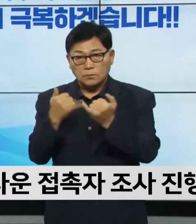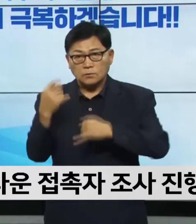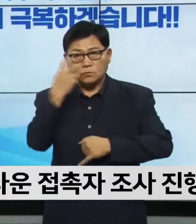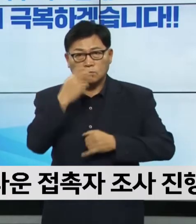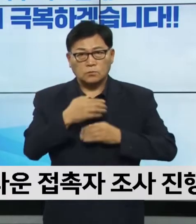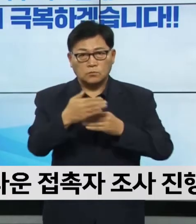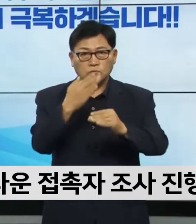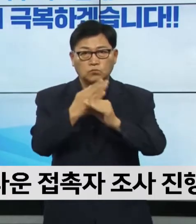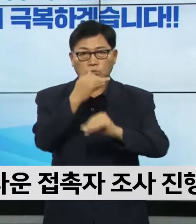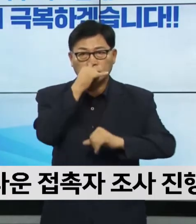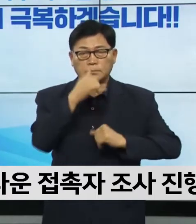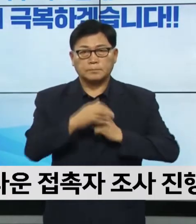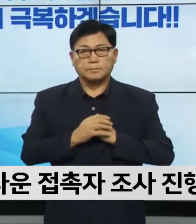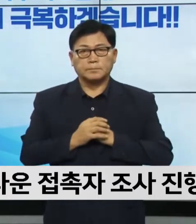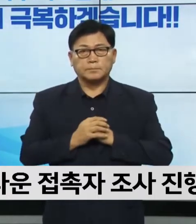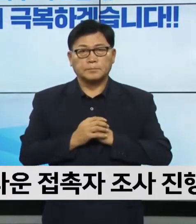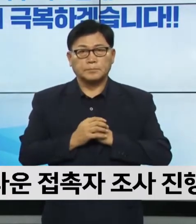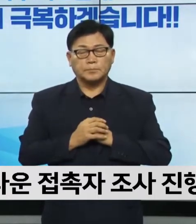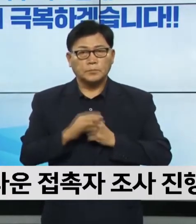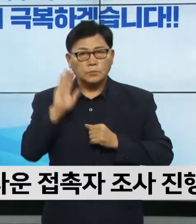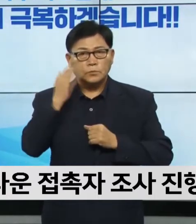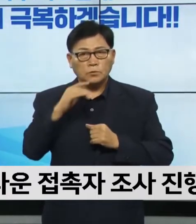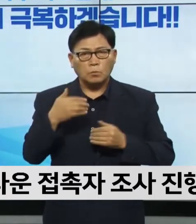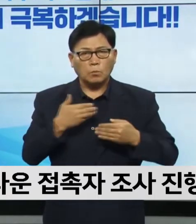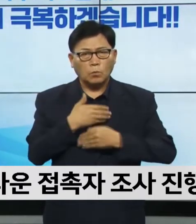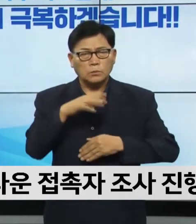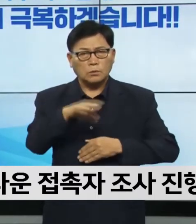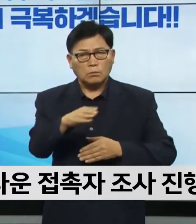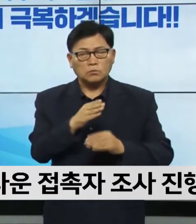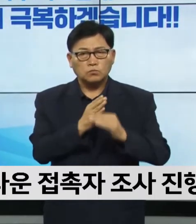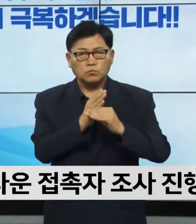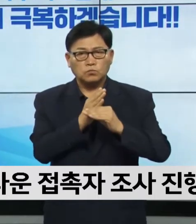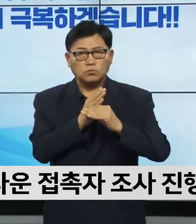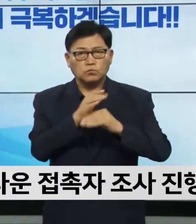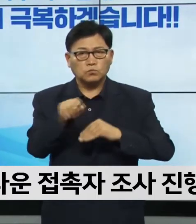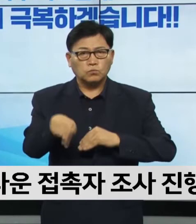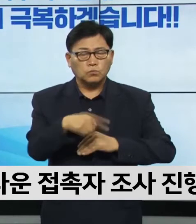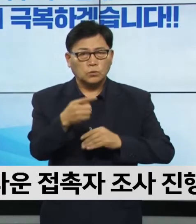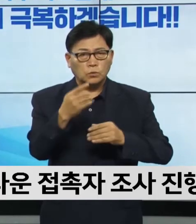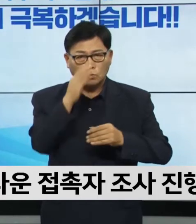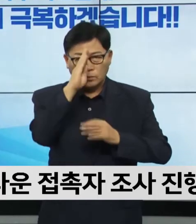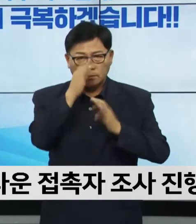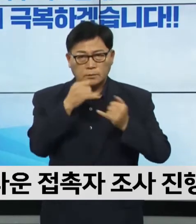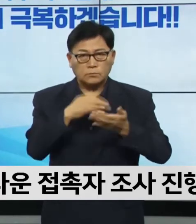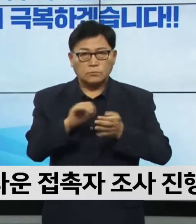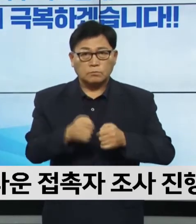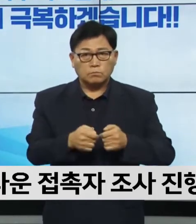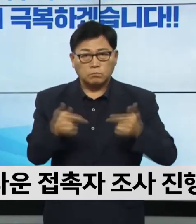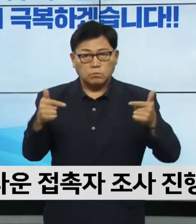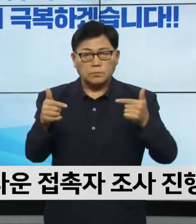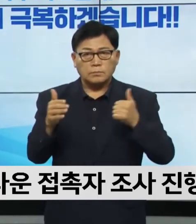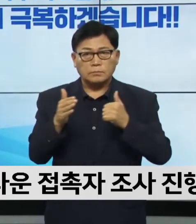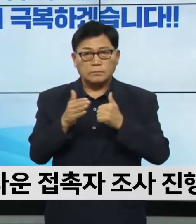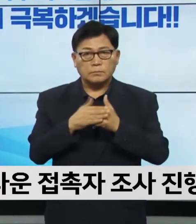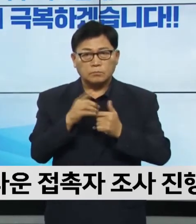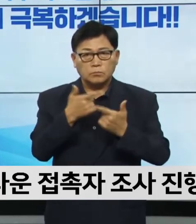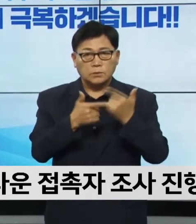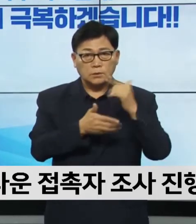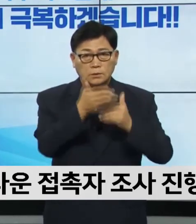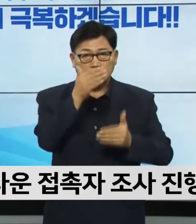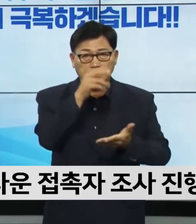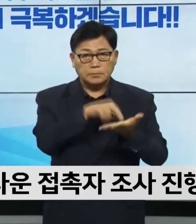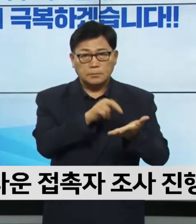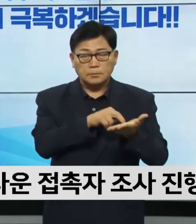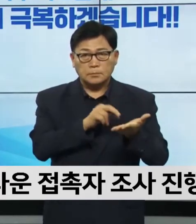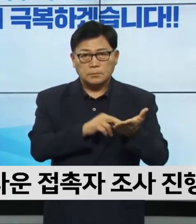진행 중에 있습니다. 최근 모욕장을 중심으로 환자가 늘어남에 따라 부산시는